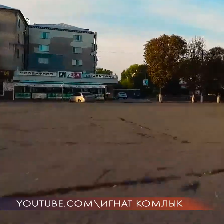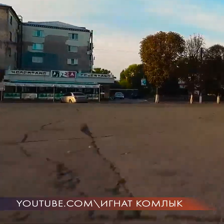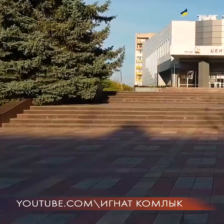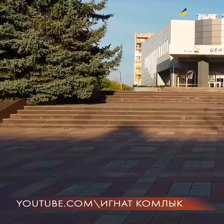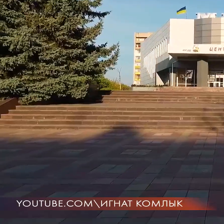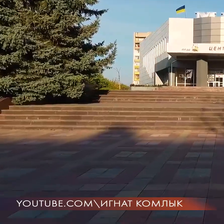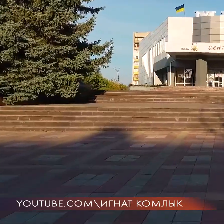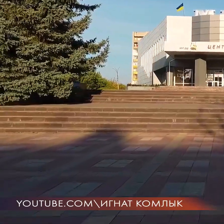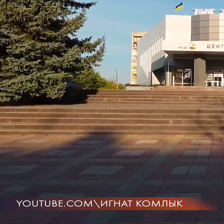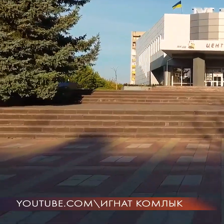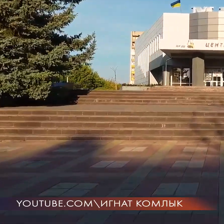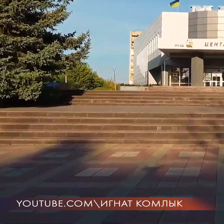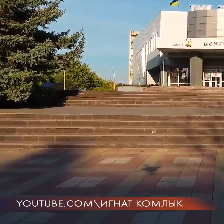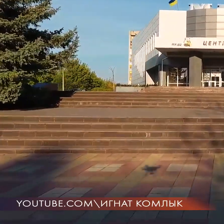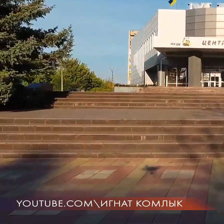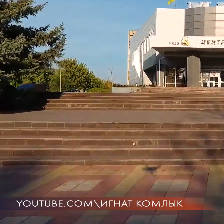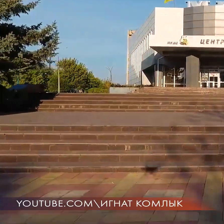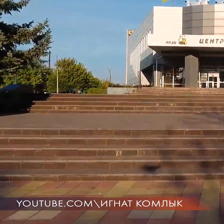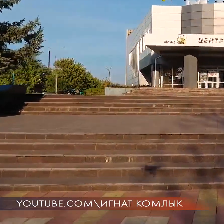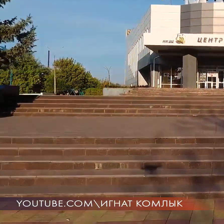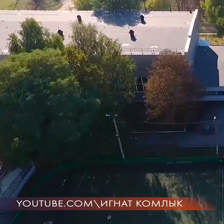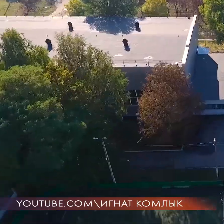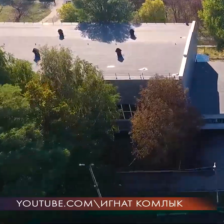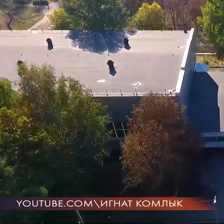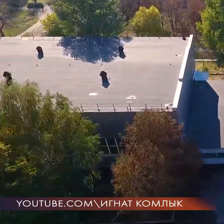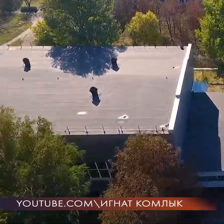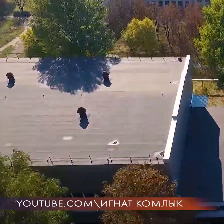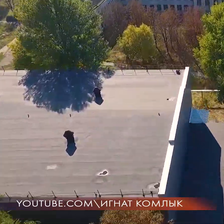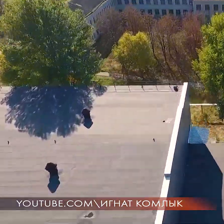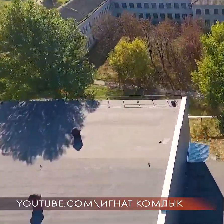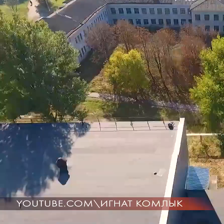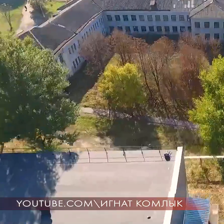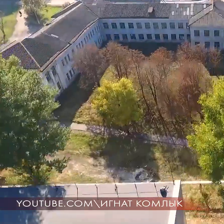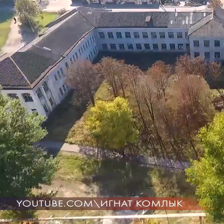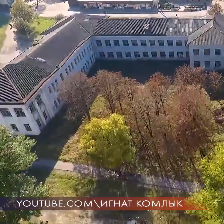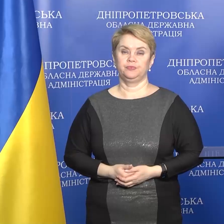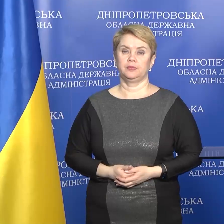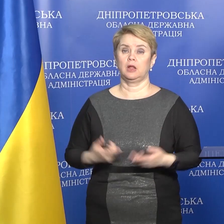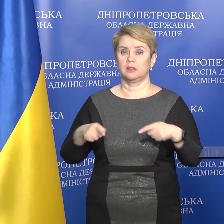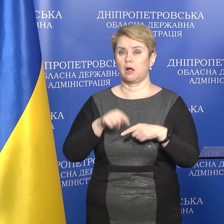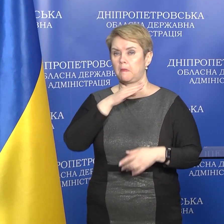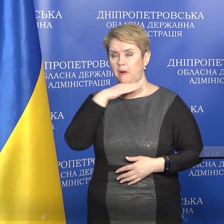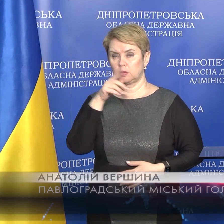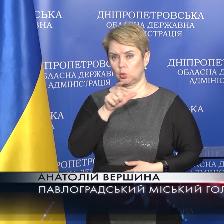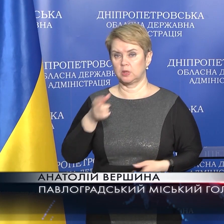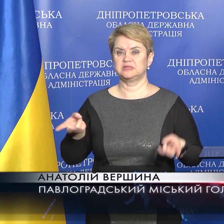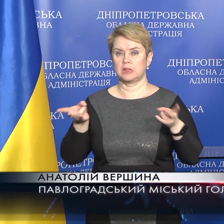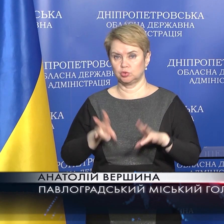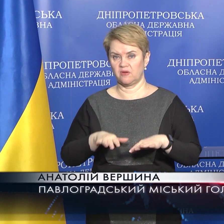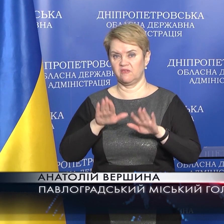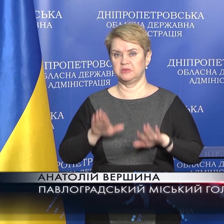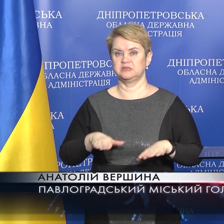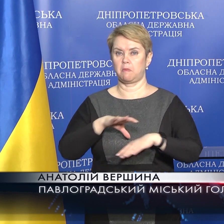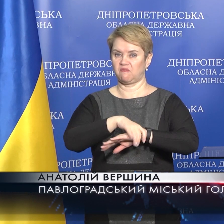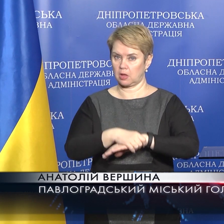Павлограду у робочому режимі. Місто прийняло та надає допомогу чималій кількості переселенців. Багато людей залишаються в